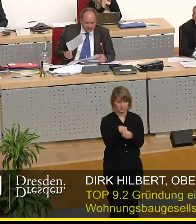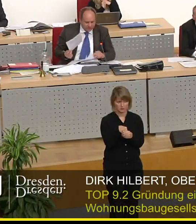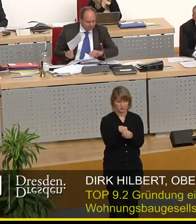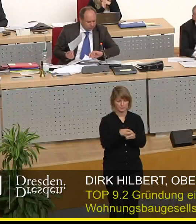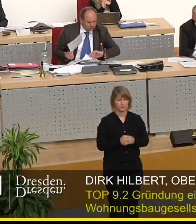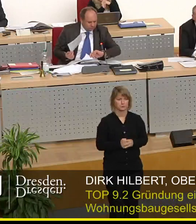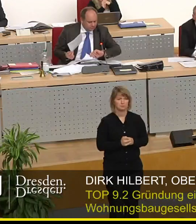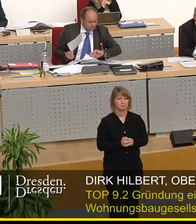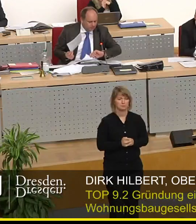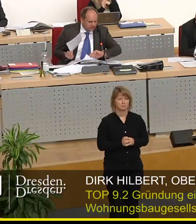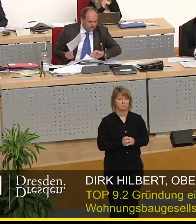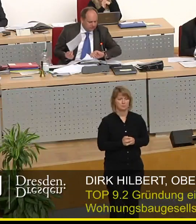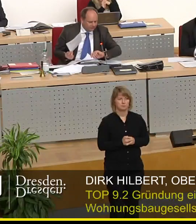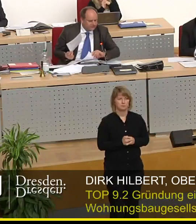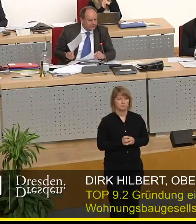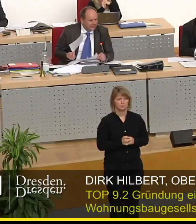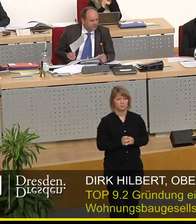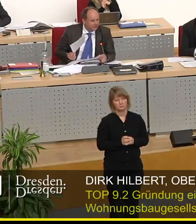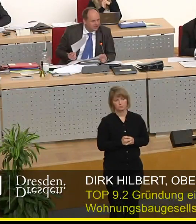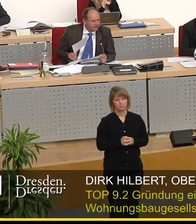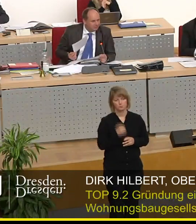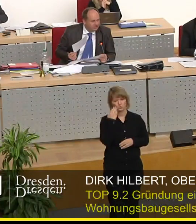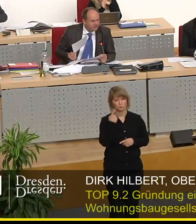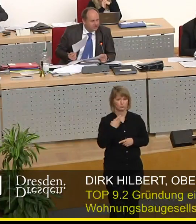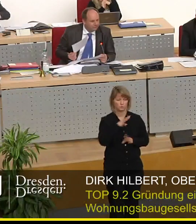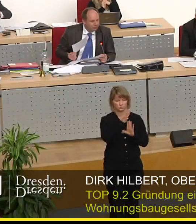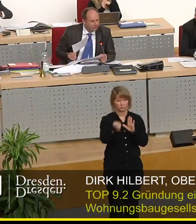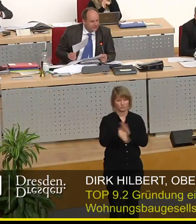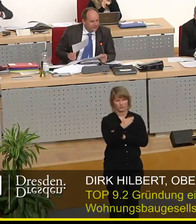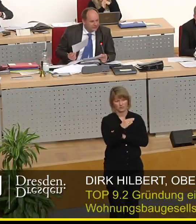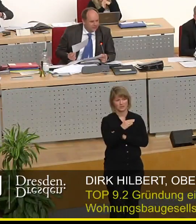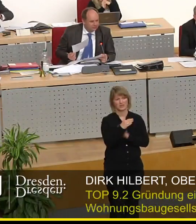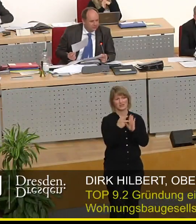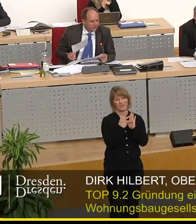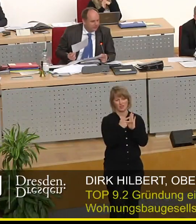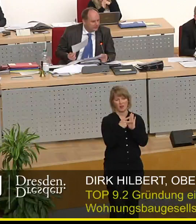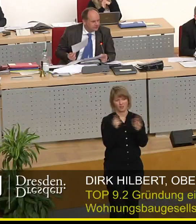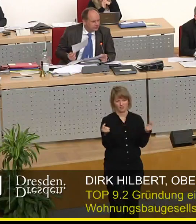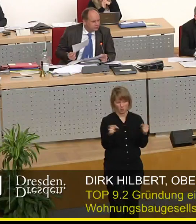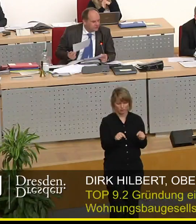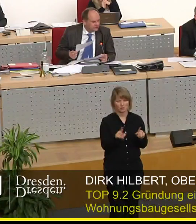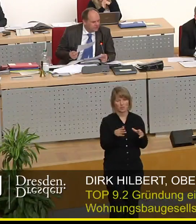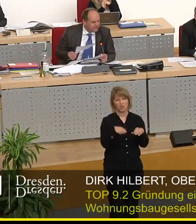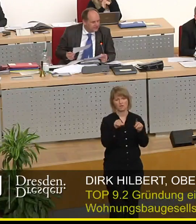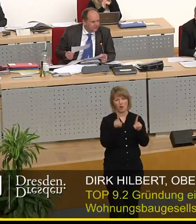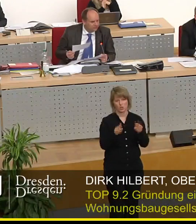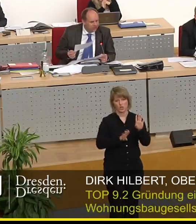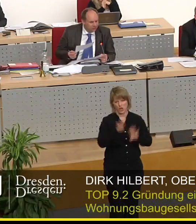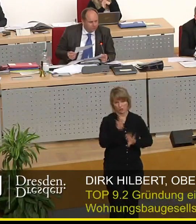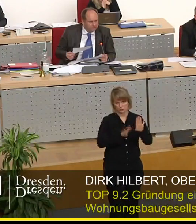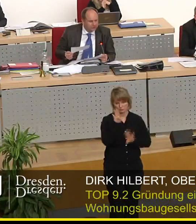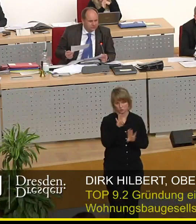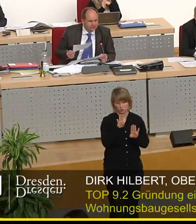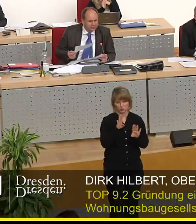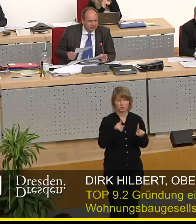in 15 Dreiviertel wieder treffen und dann in die Abstimmung eintreten so dass sie noch mal Zeit haben